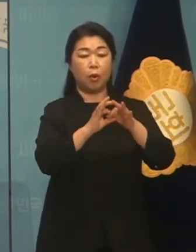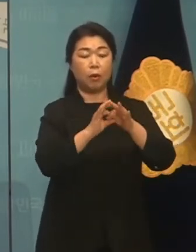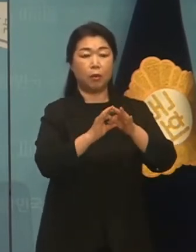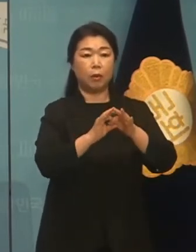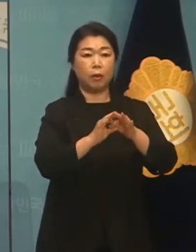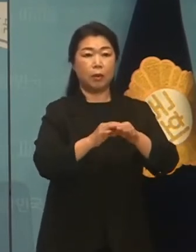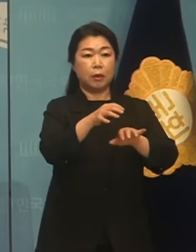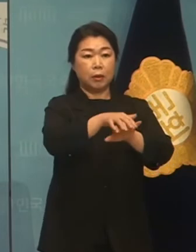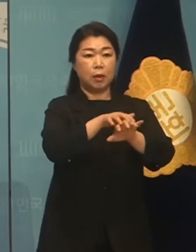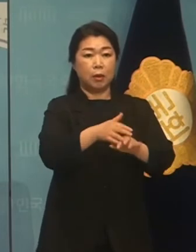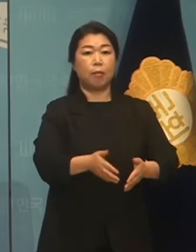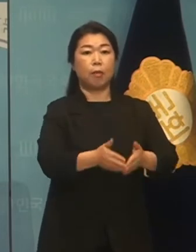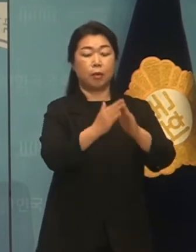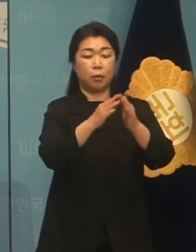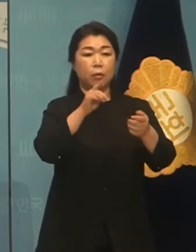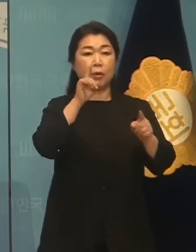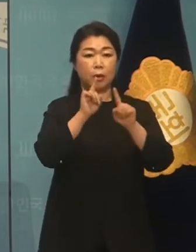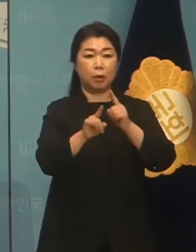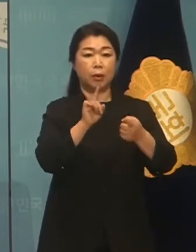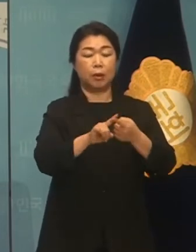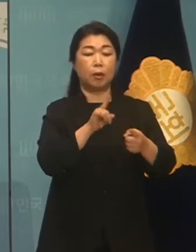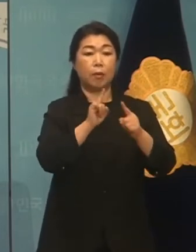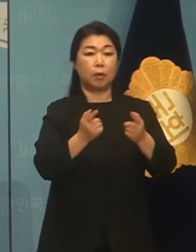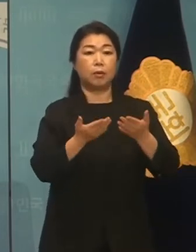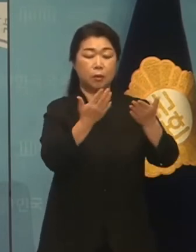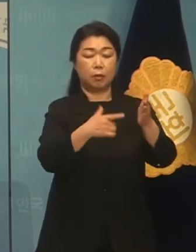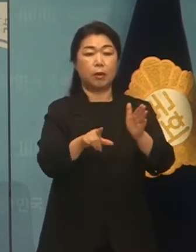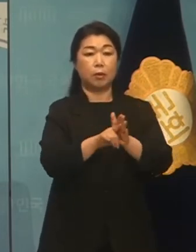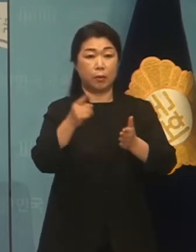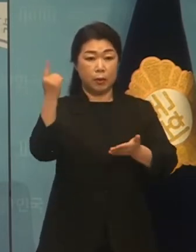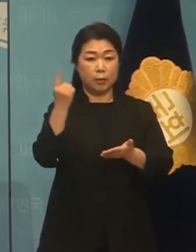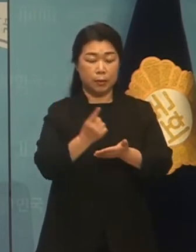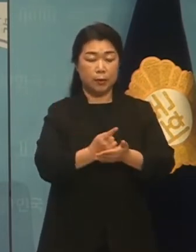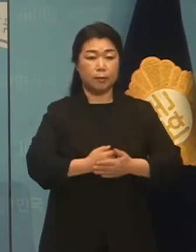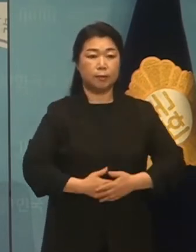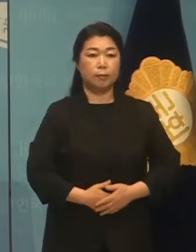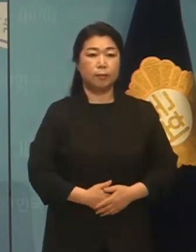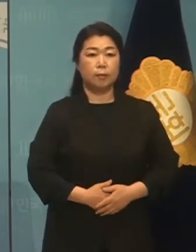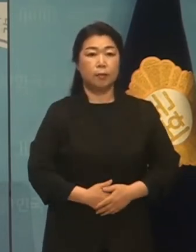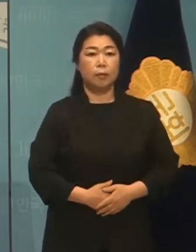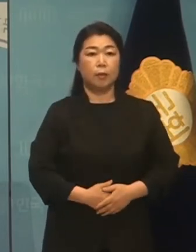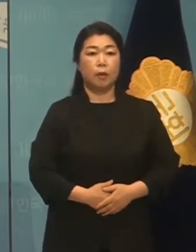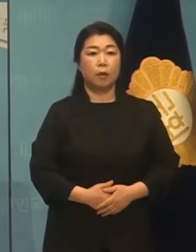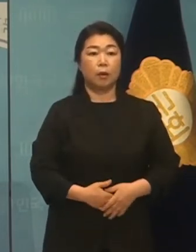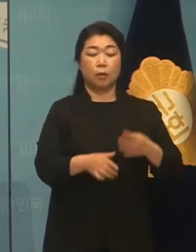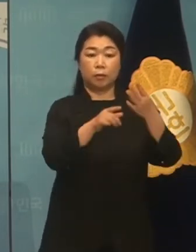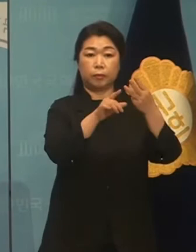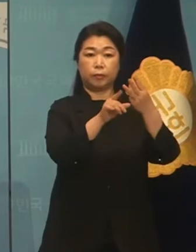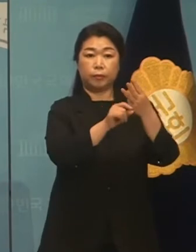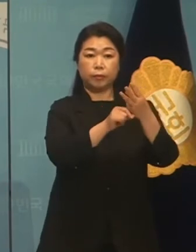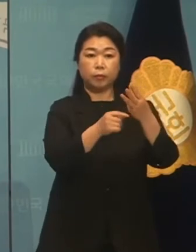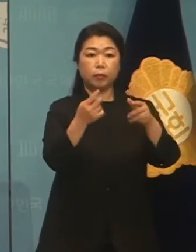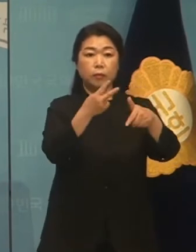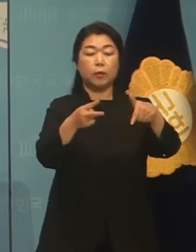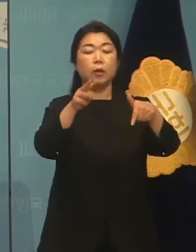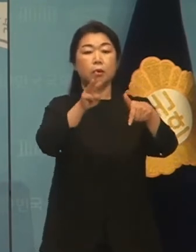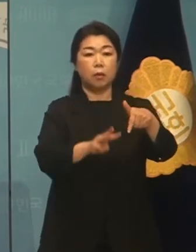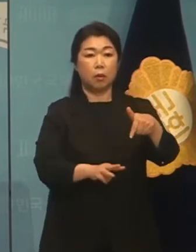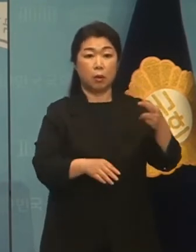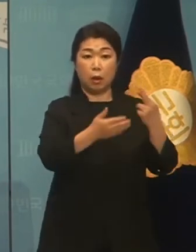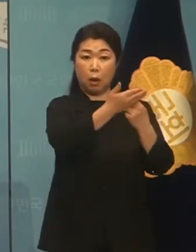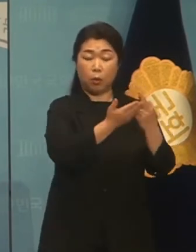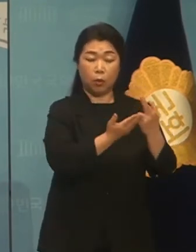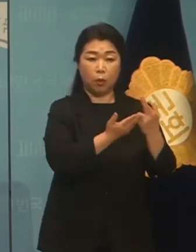만들 것을 촉구하고자 이야기했습니다 지난달 인천 강화동에서